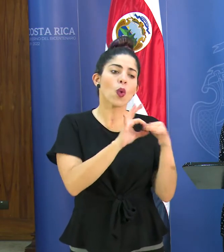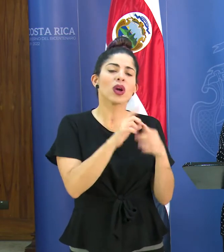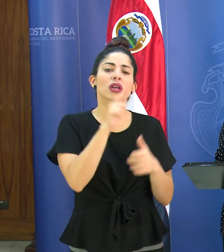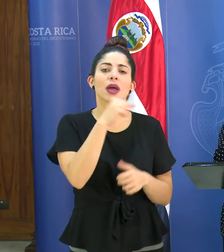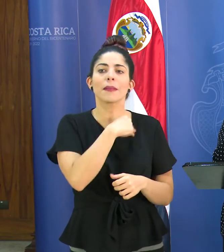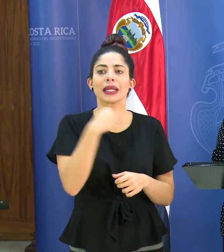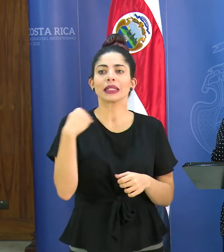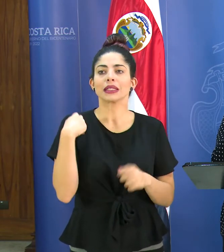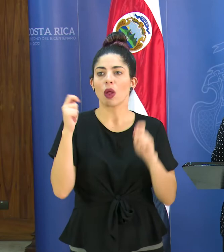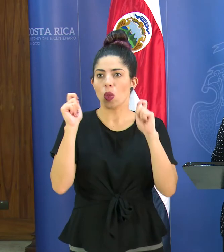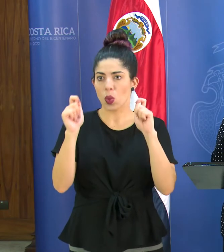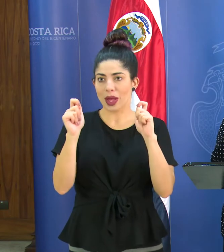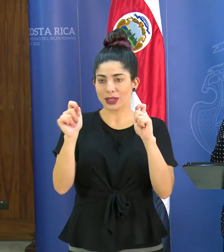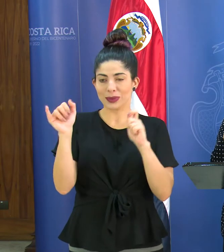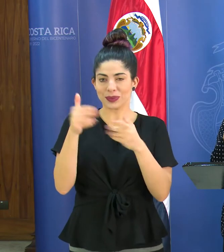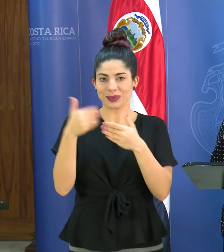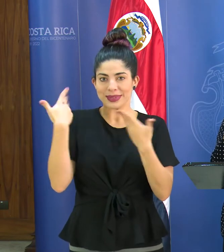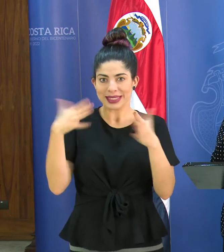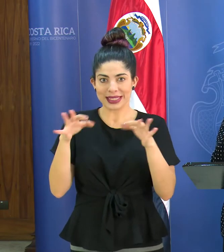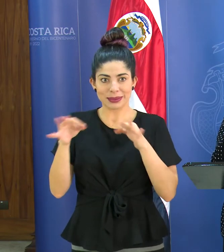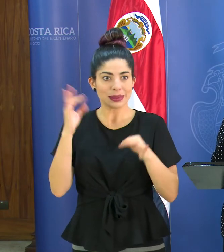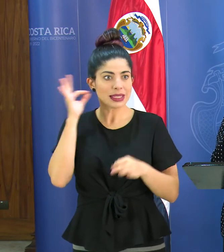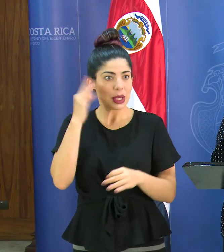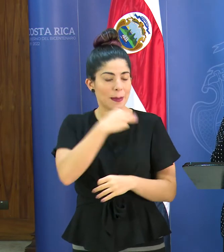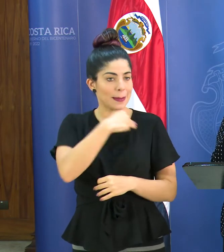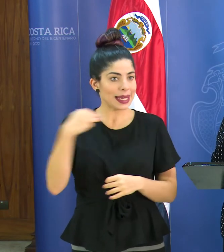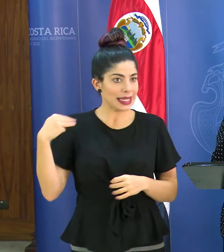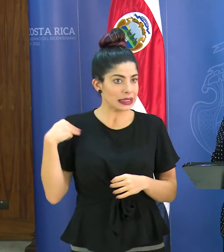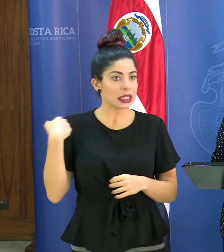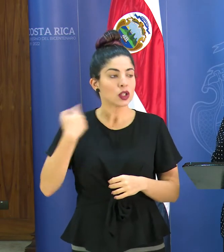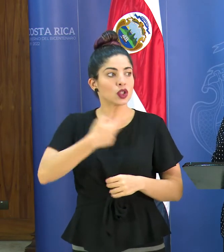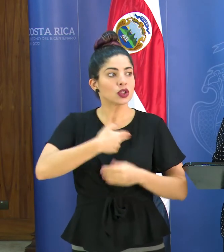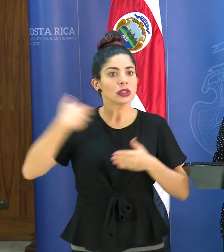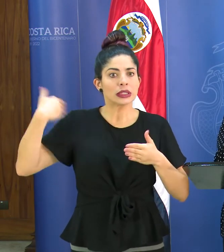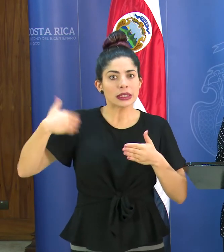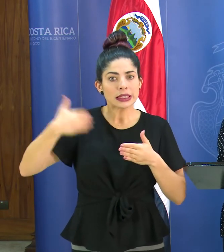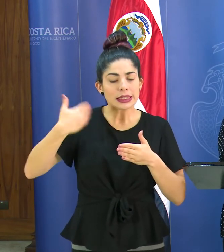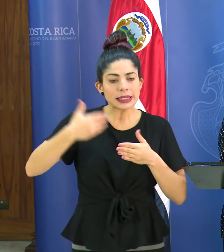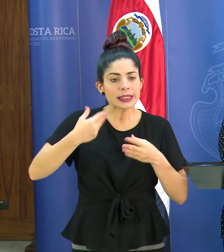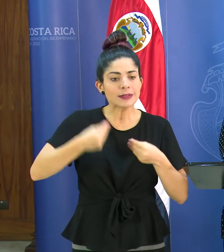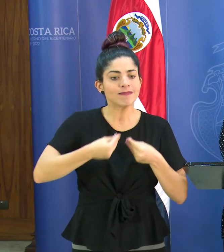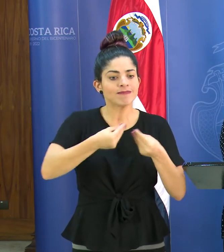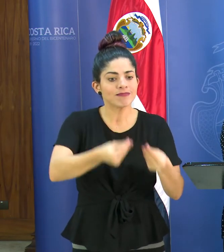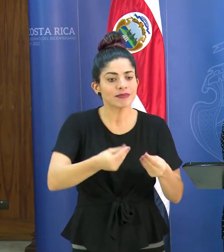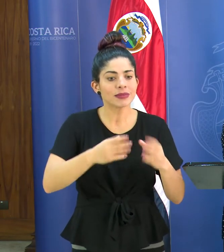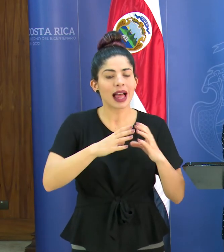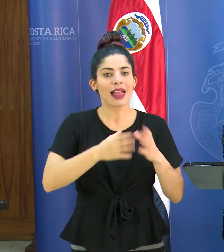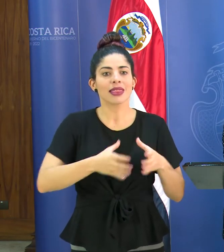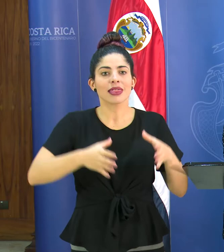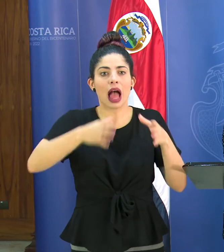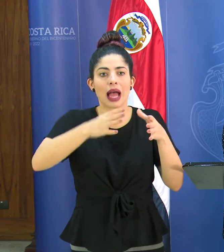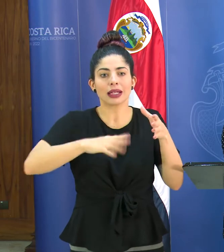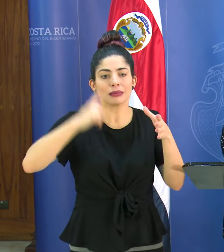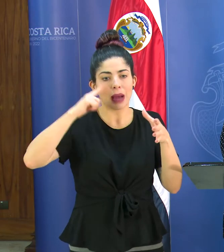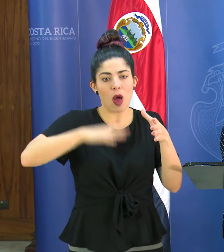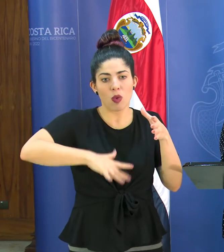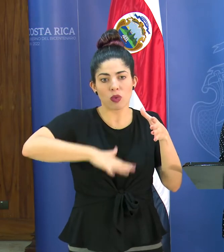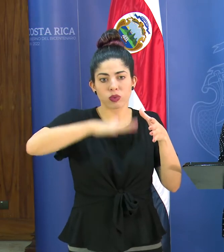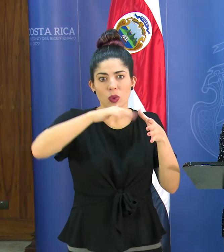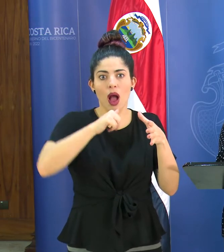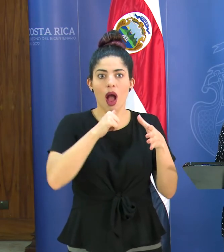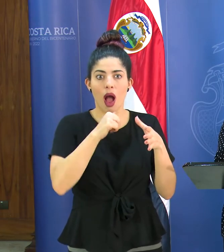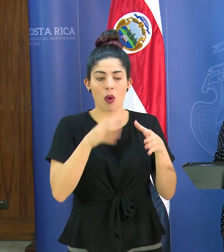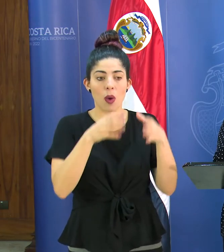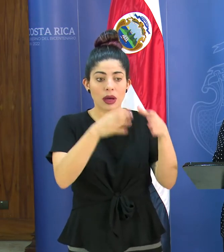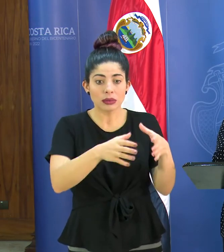ministerio de educación como bien lo dijo la señora ministra venimos entregando tanques de almacenamiento de agua no